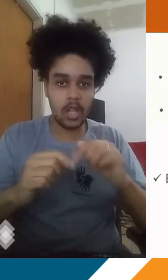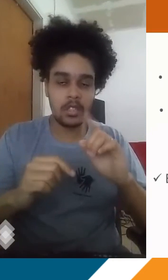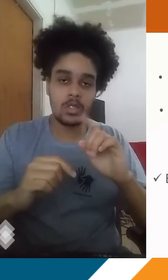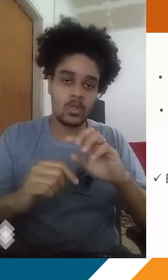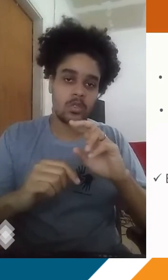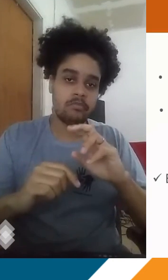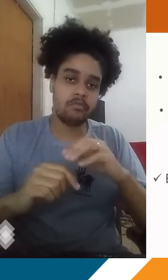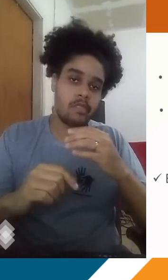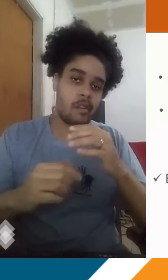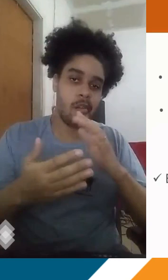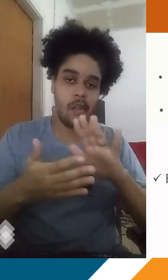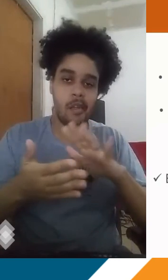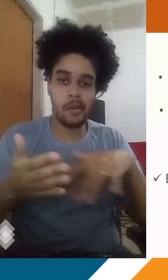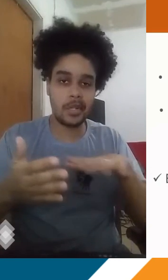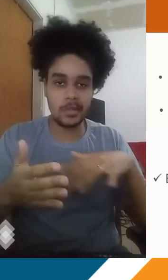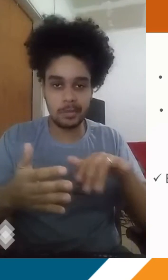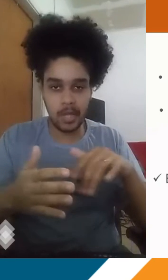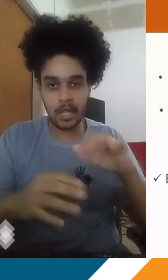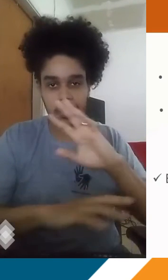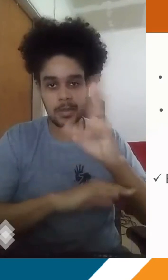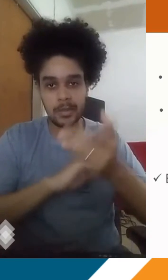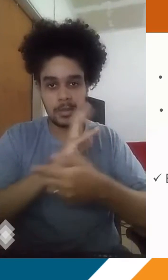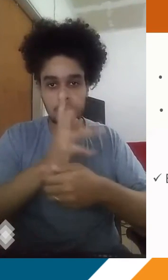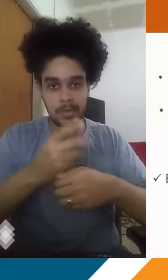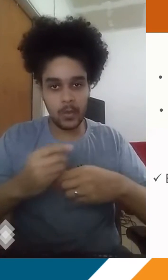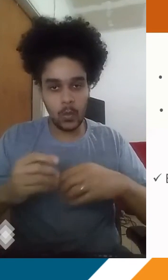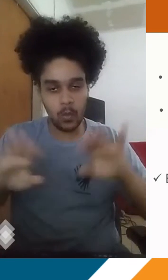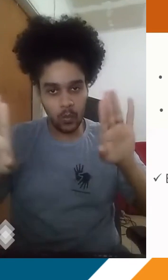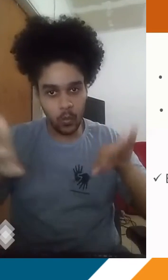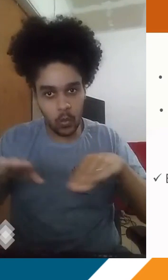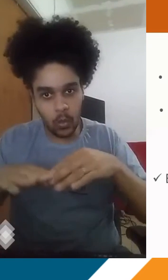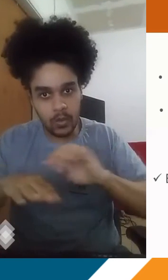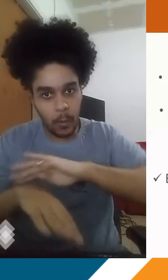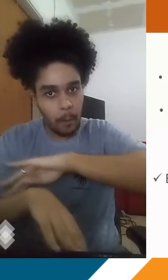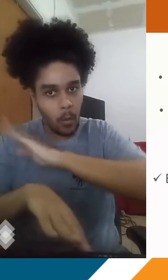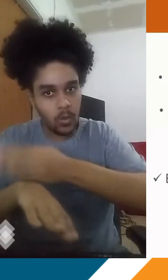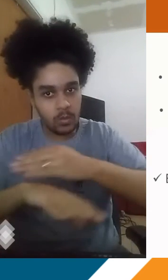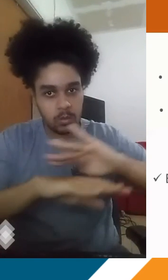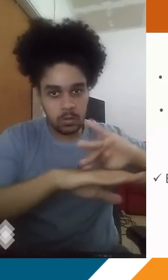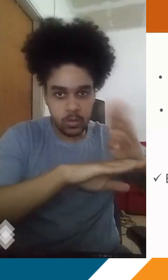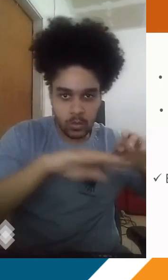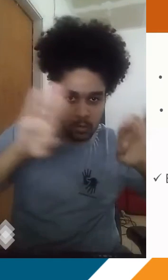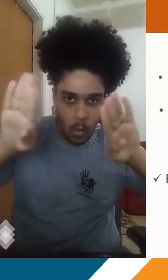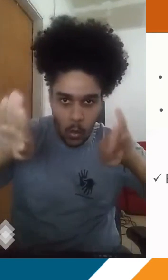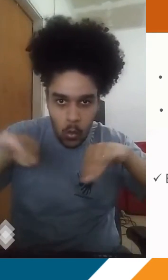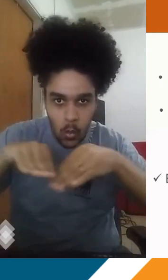pode ter uma inversão térmica maior. Por exemplo, espaços que a gente chama de relevos, né? Formas e